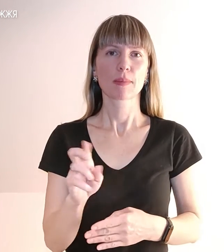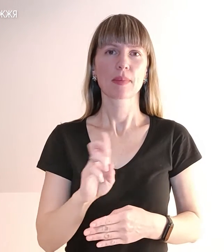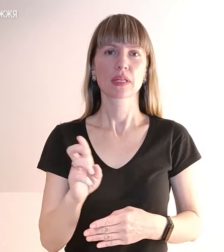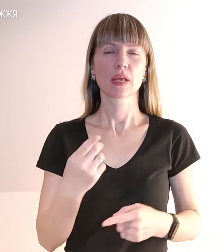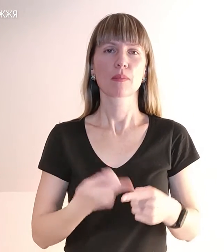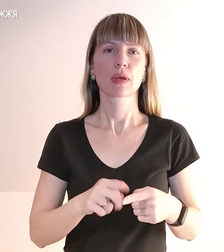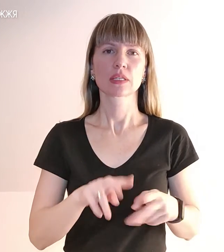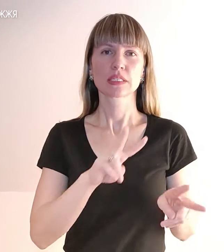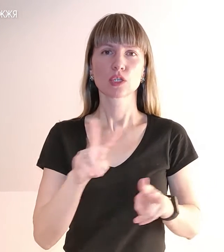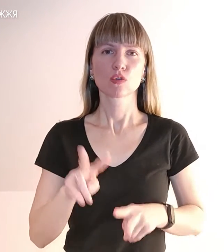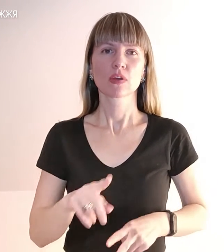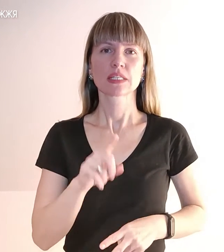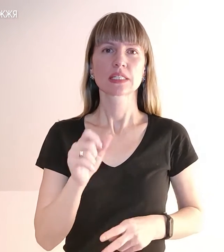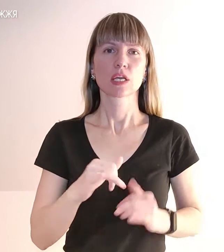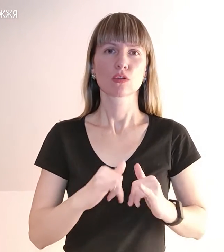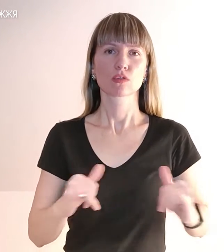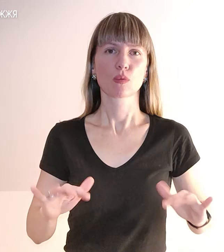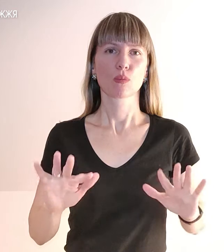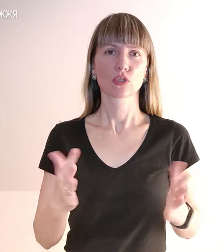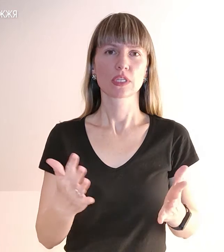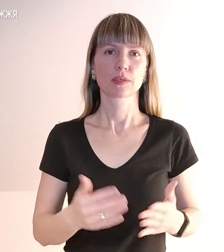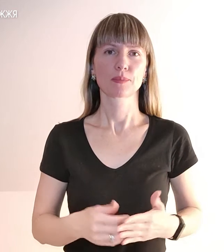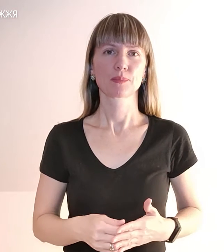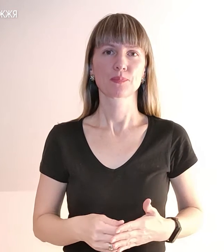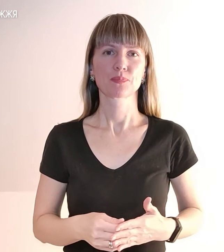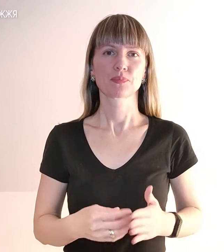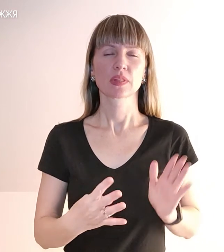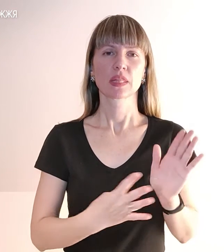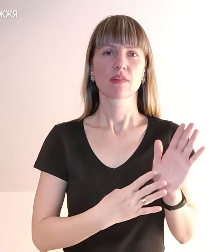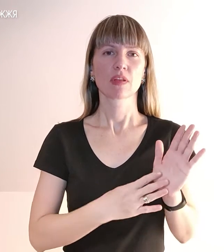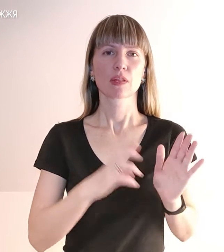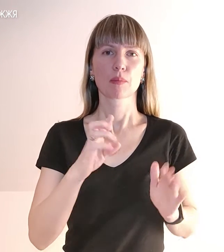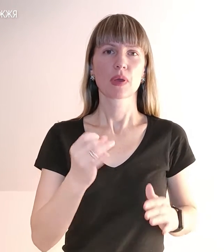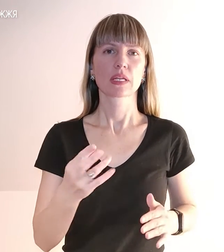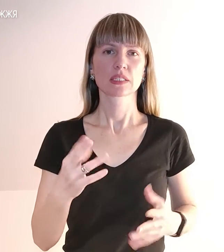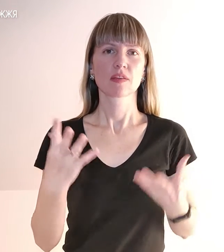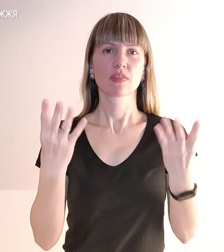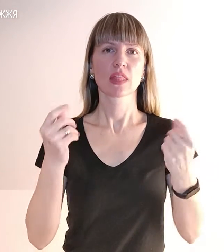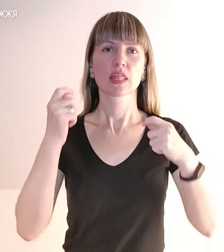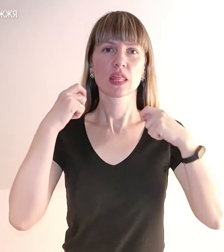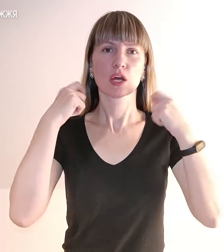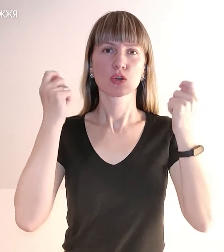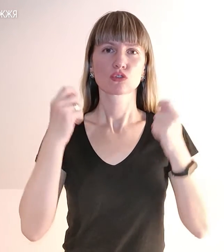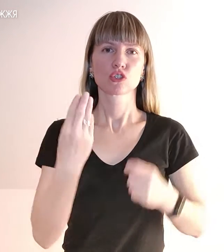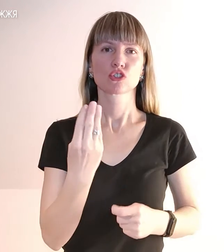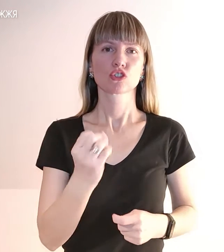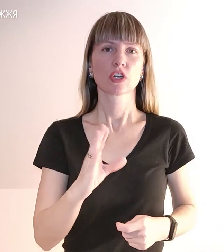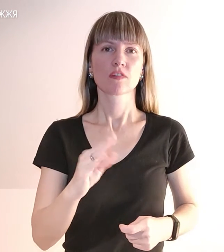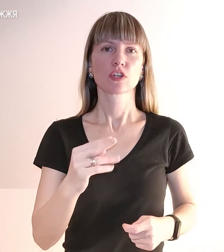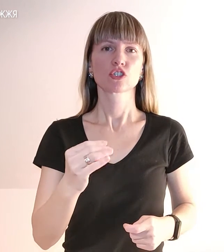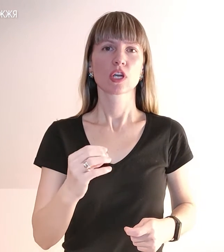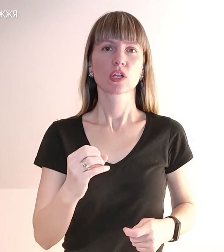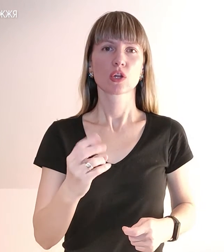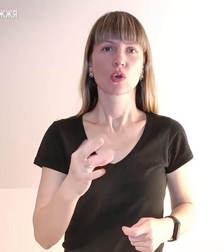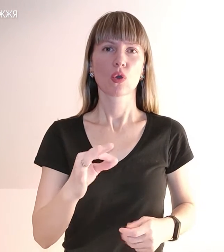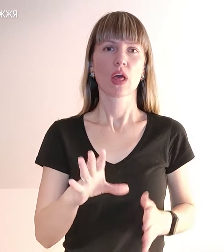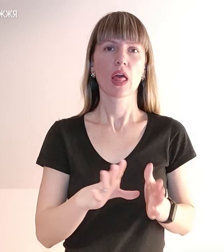Тож, слідкуватимемо за розвитком подій. 9 березня, в день народження Тараса Григоровича Шевченка, енергодарці провели